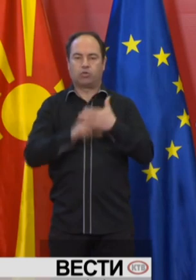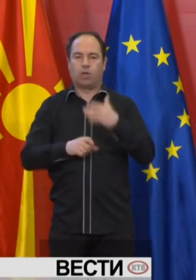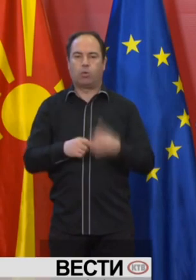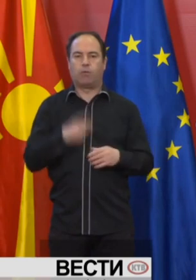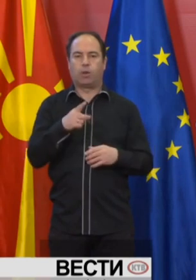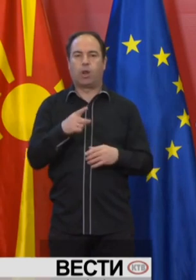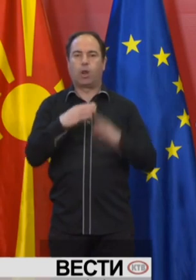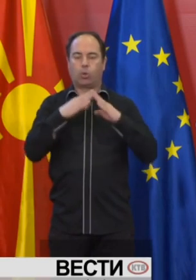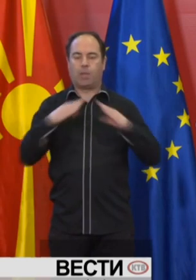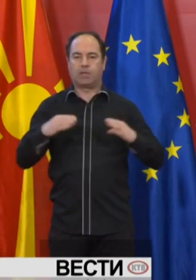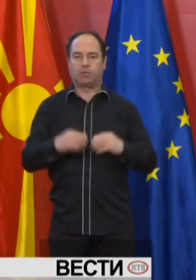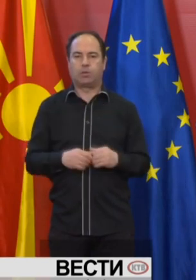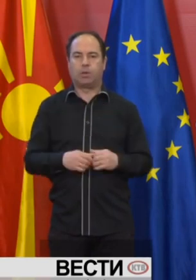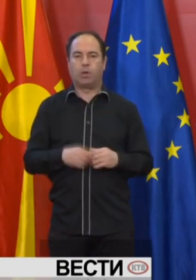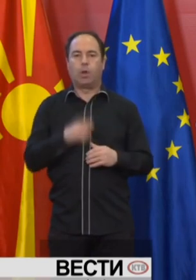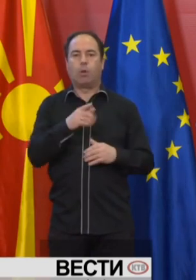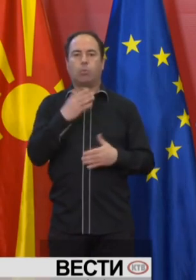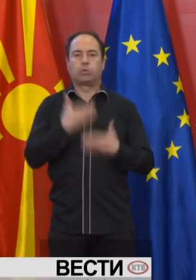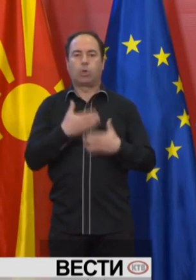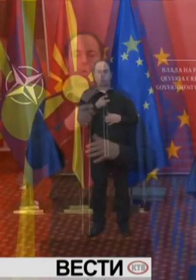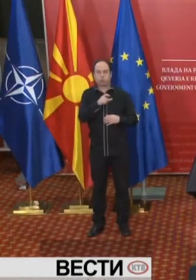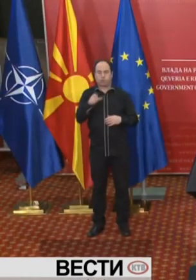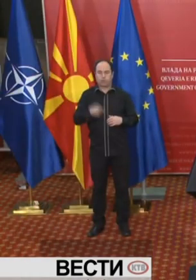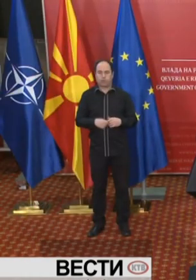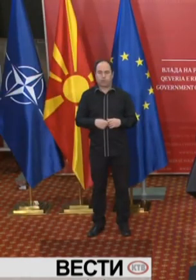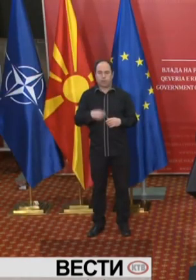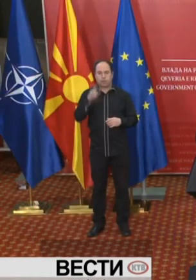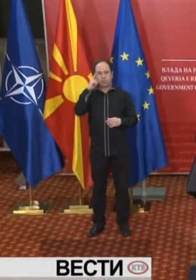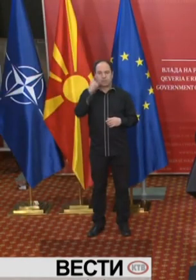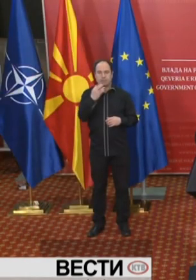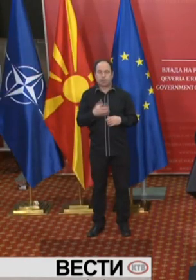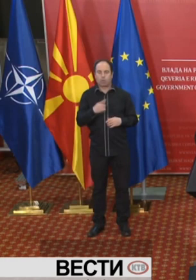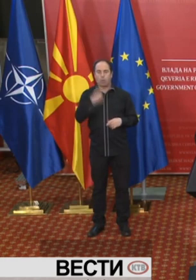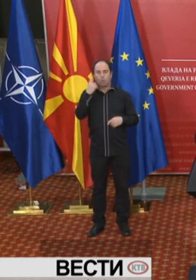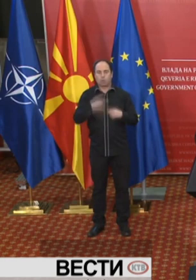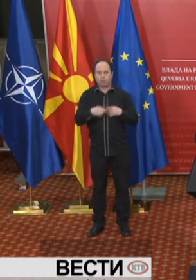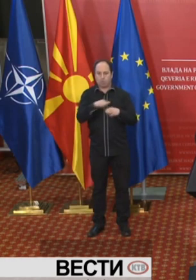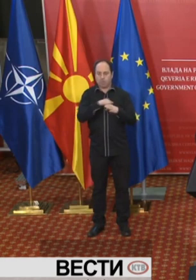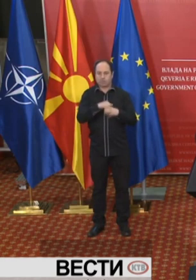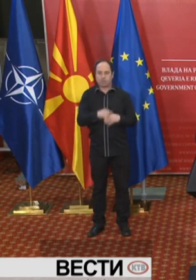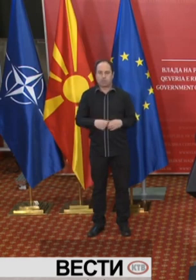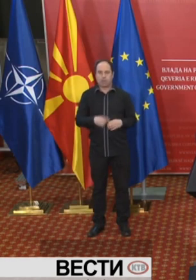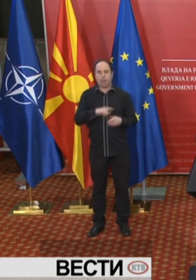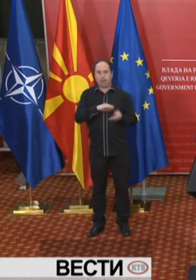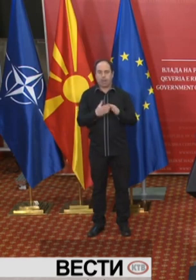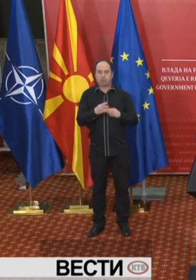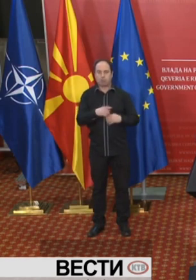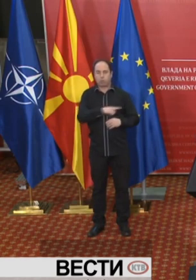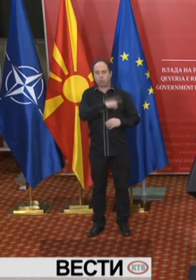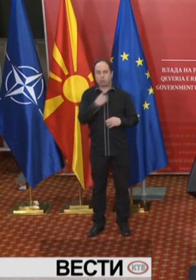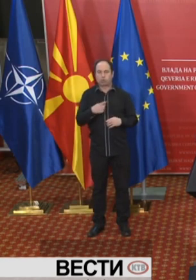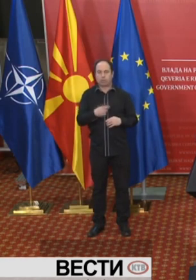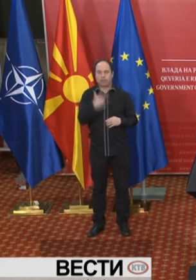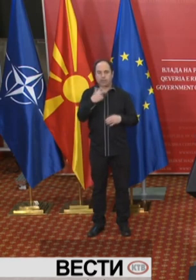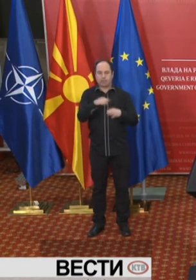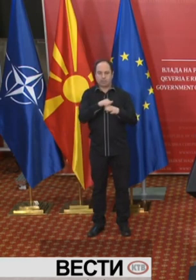на домачинството по сите основи, сметано од последниот месец, на место до сегашните